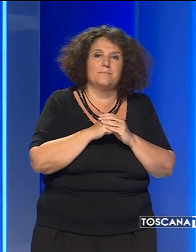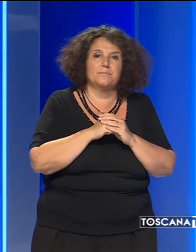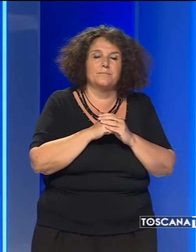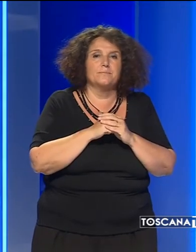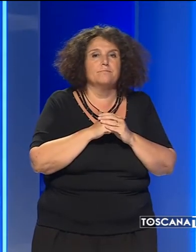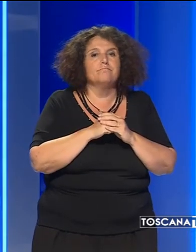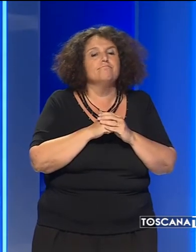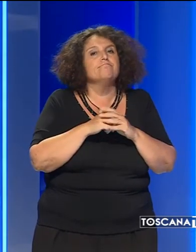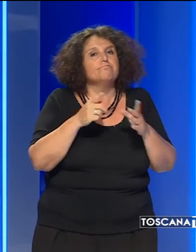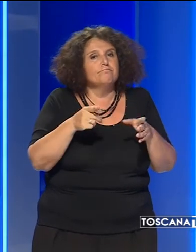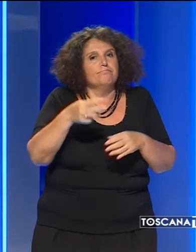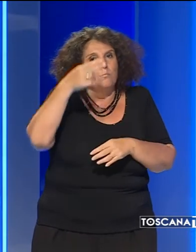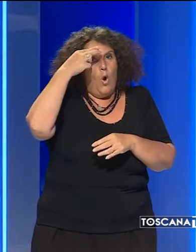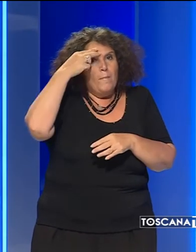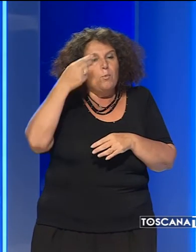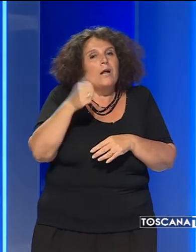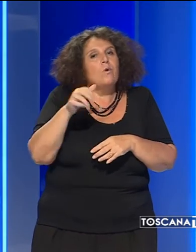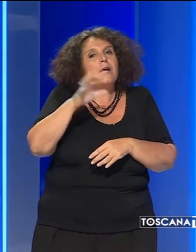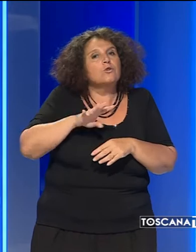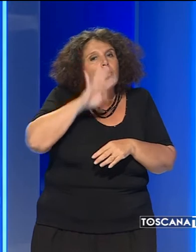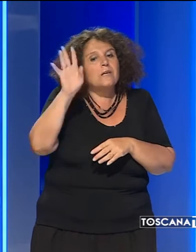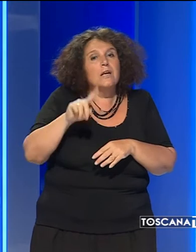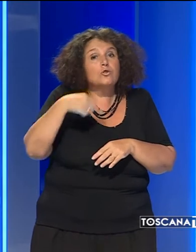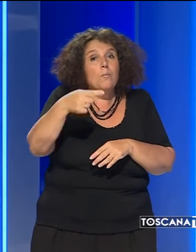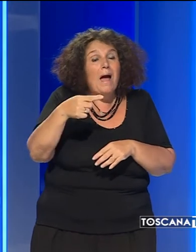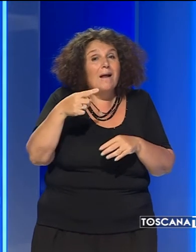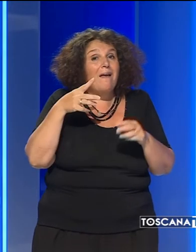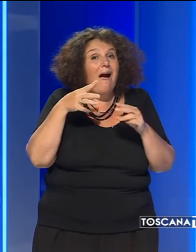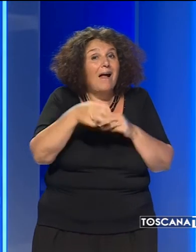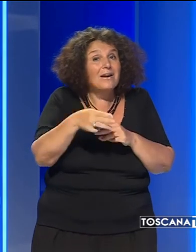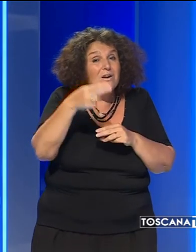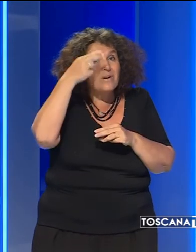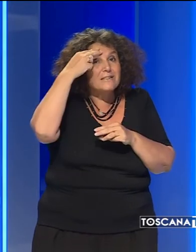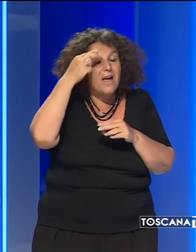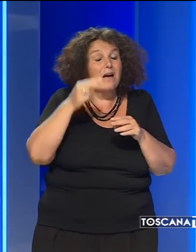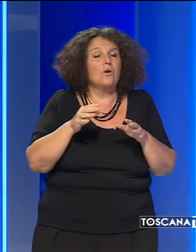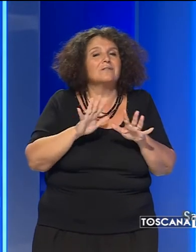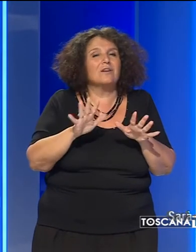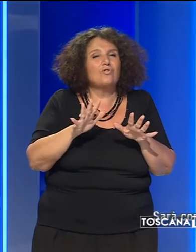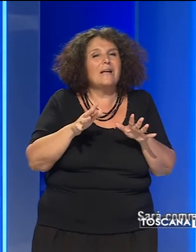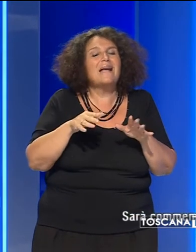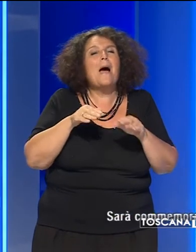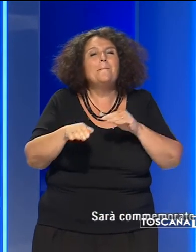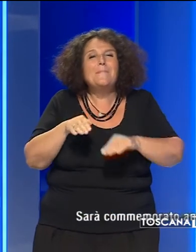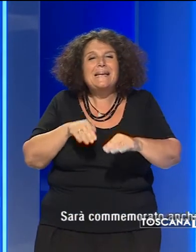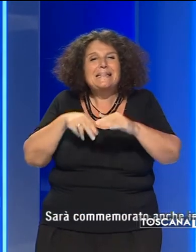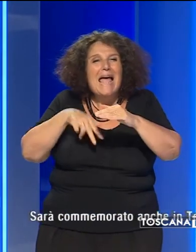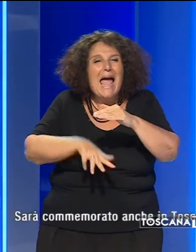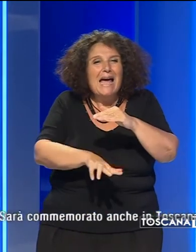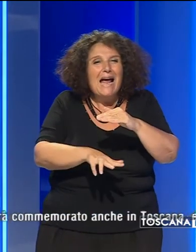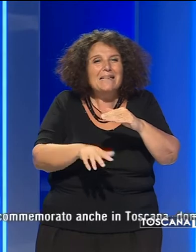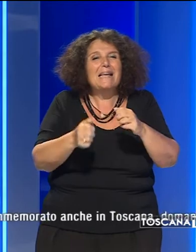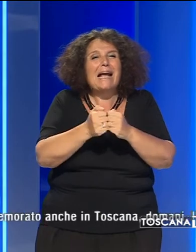Sarà commemorato anche in Toscana domani l'anniversario della tragedia della miniera di carbone in Belgio.